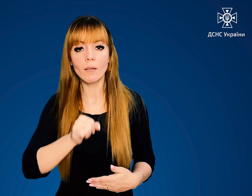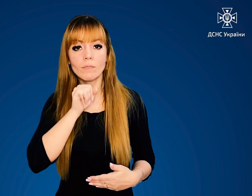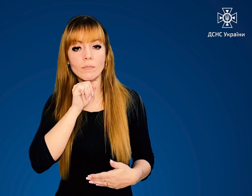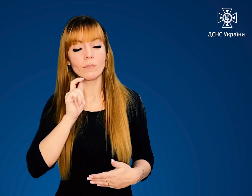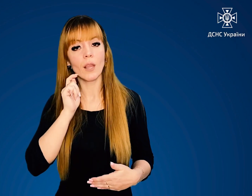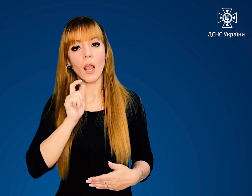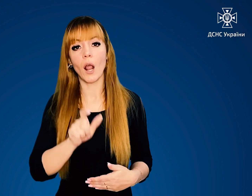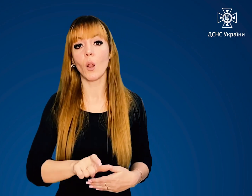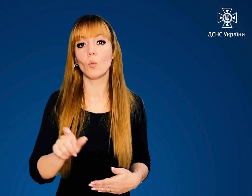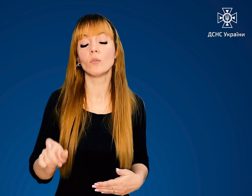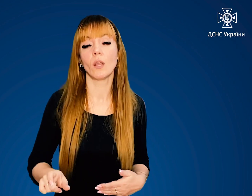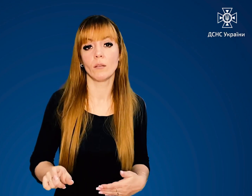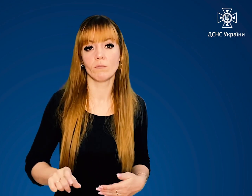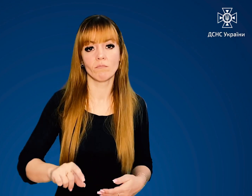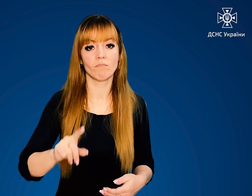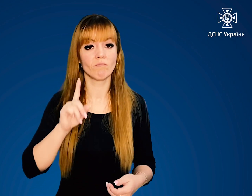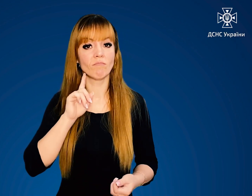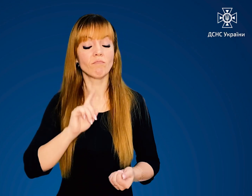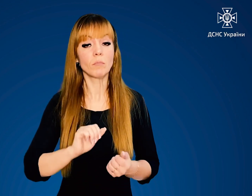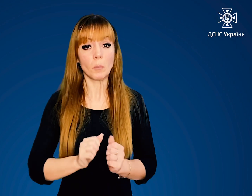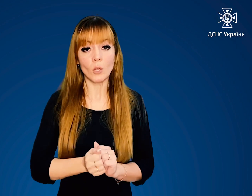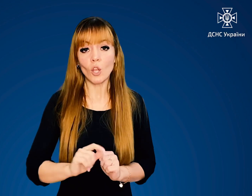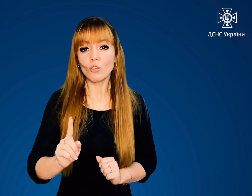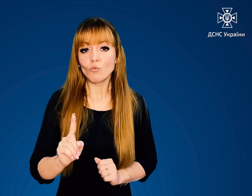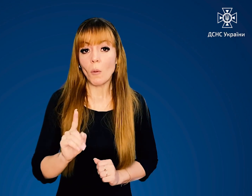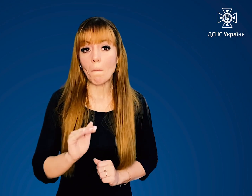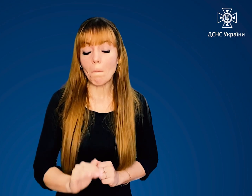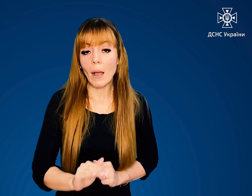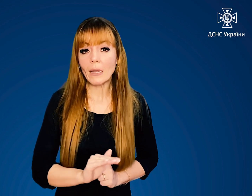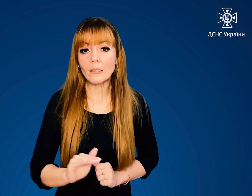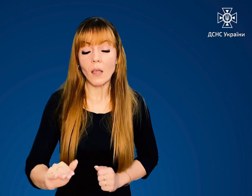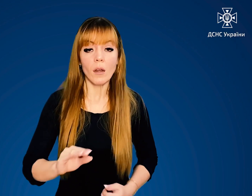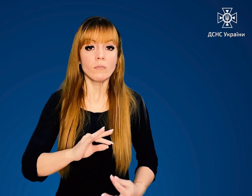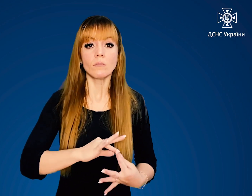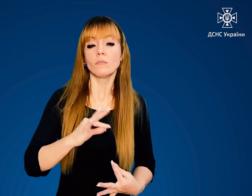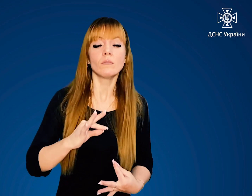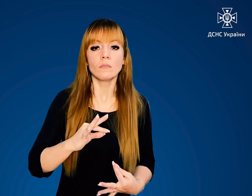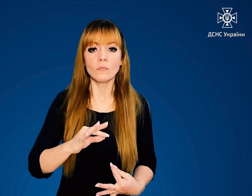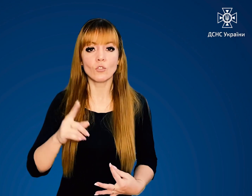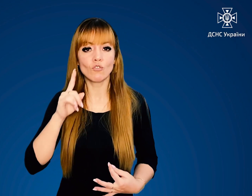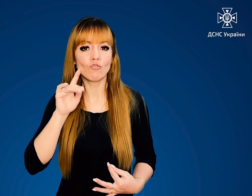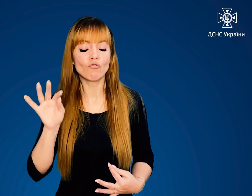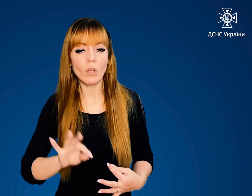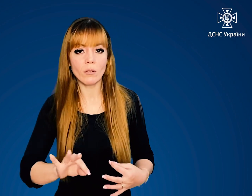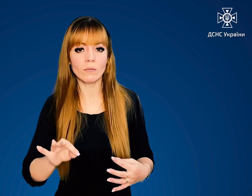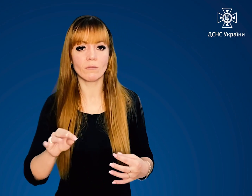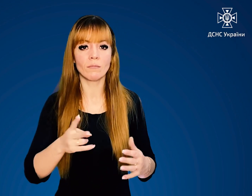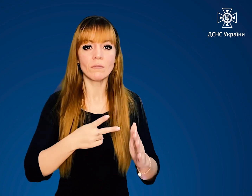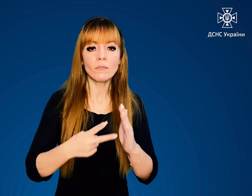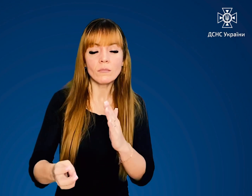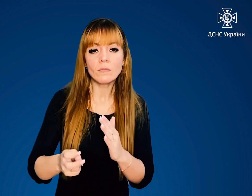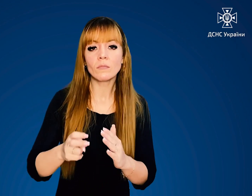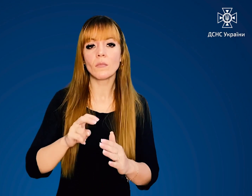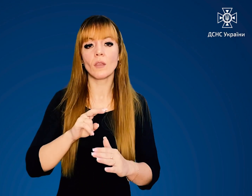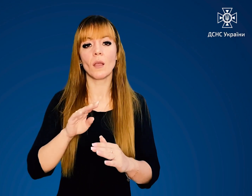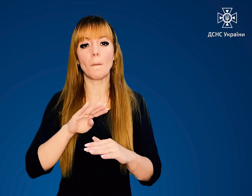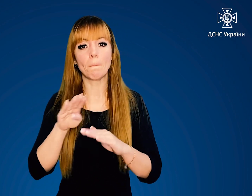Пам'ятайте, що маленькі діти від страху часто ховаються під ліжко, в шафу та